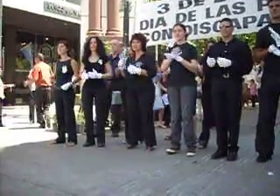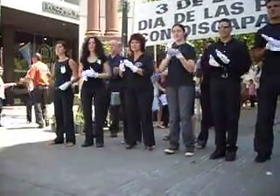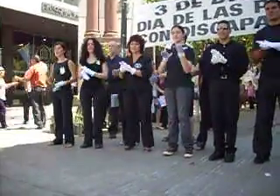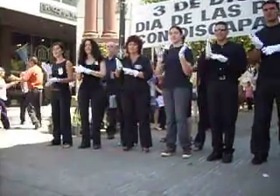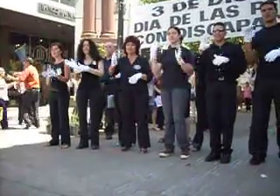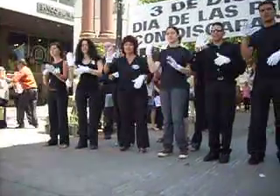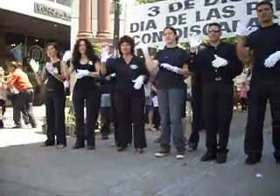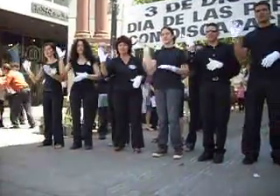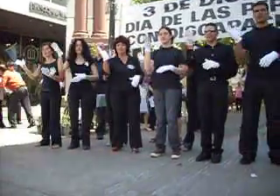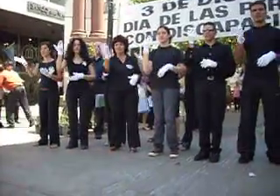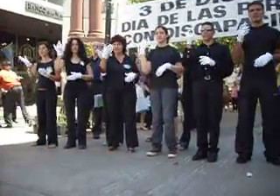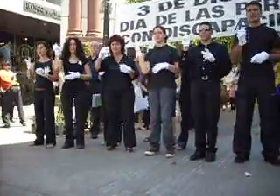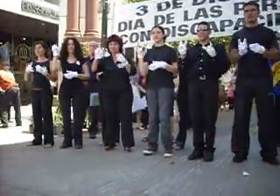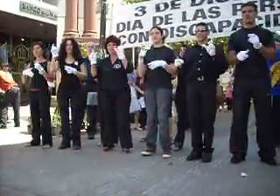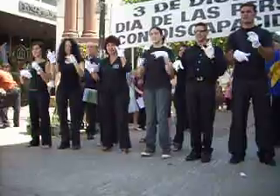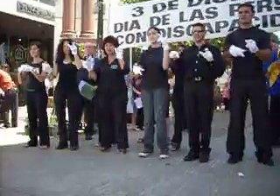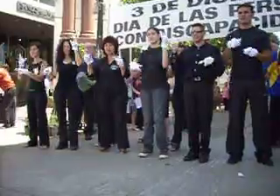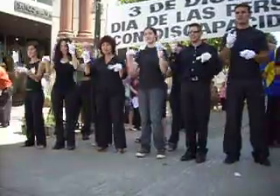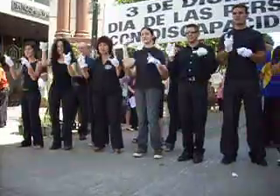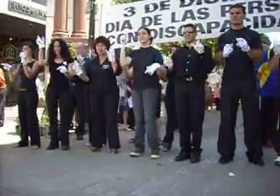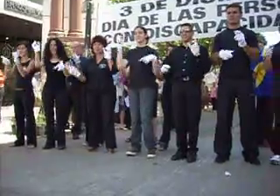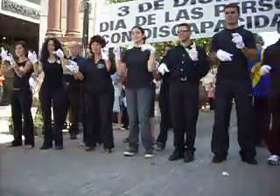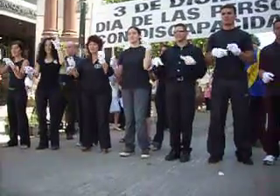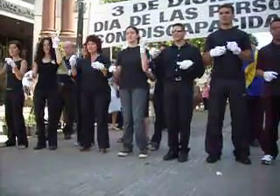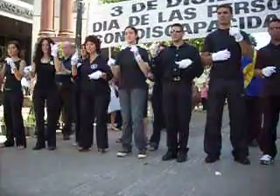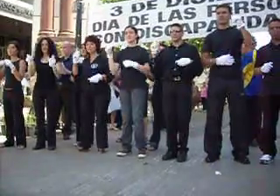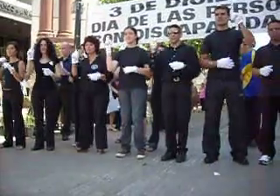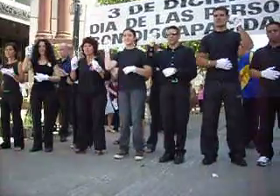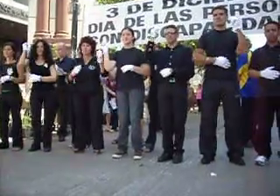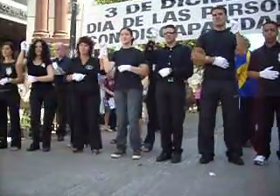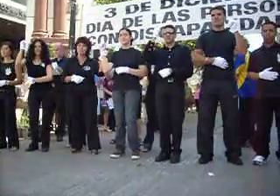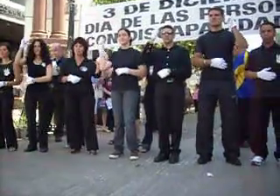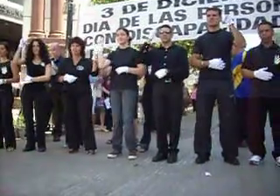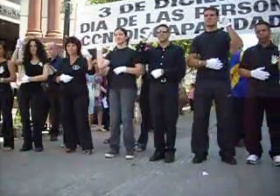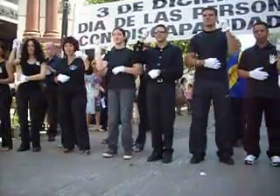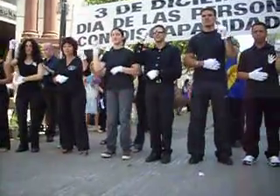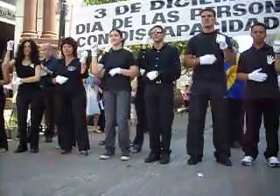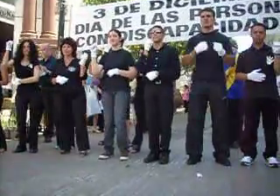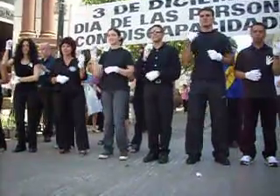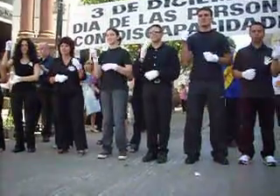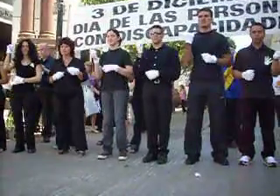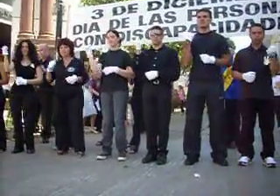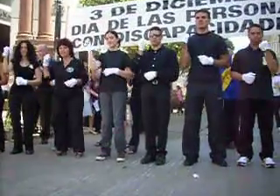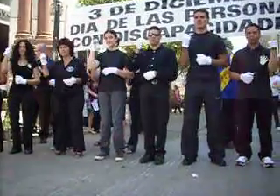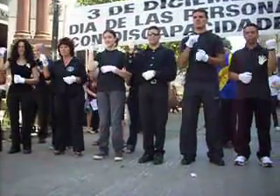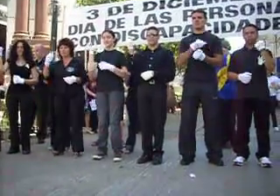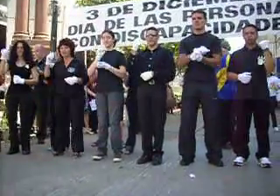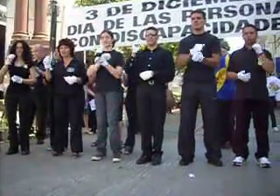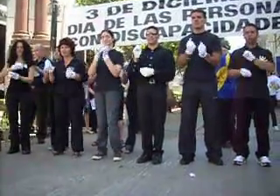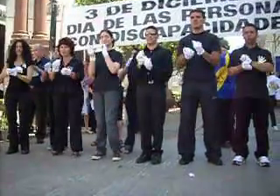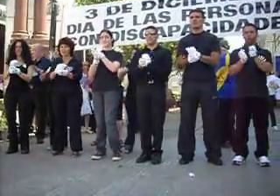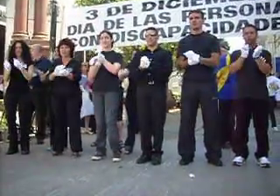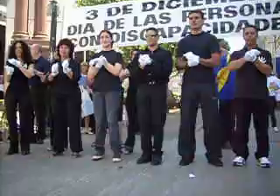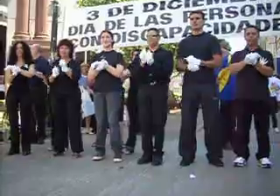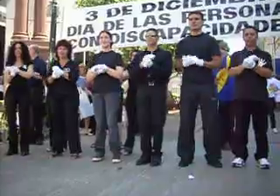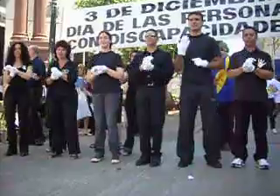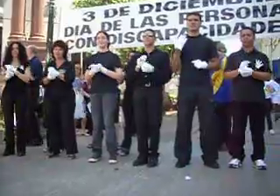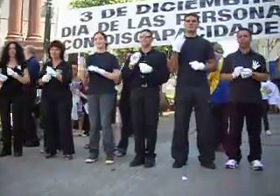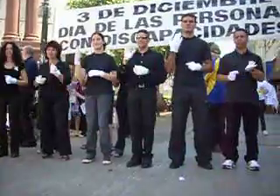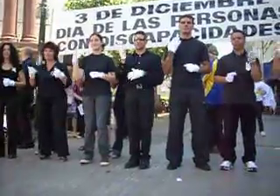que falle a toda la mente. Un ritmo que firma para cambiar. Y si se